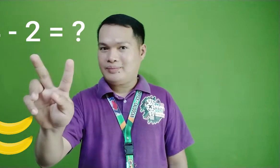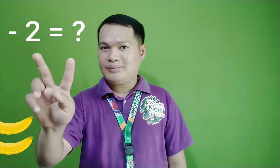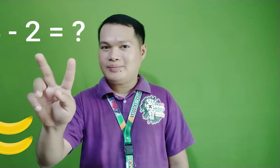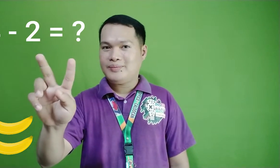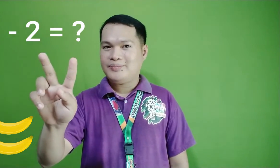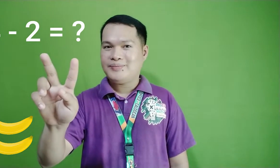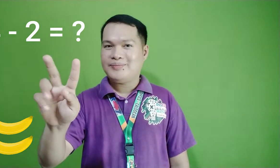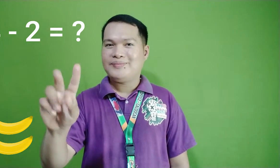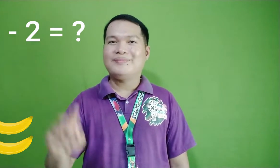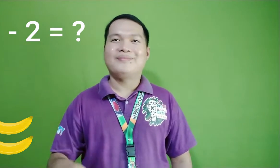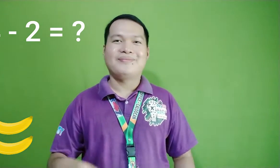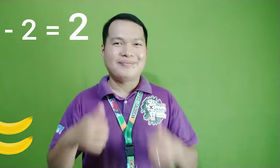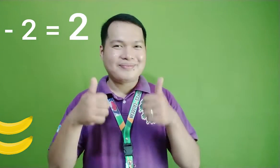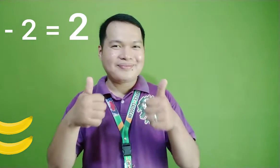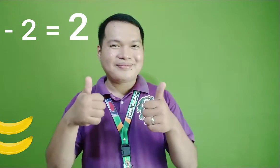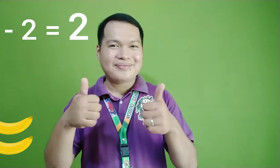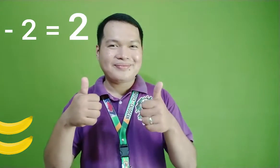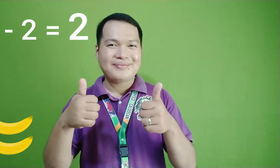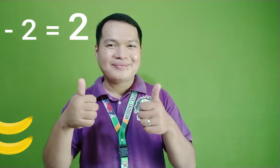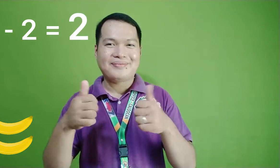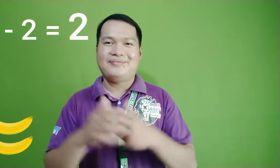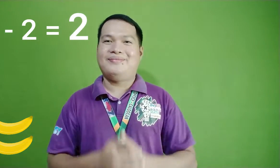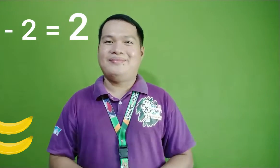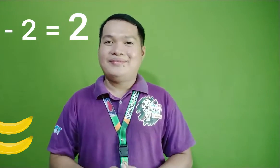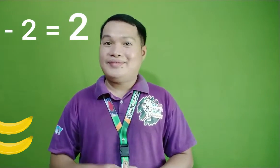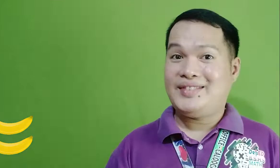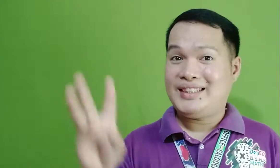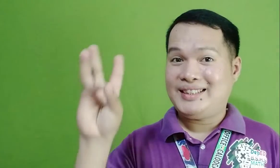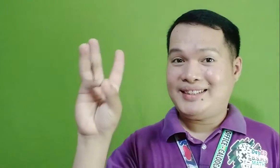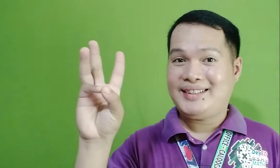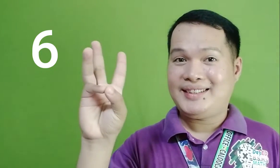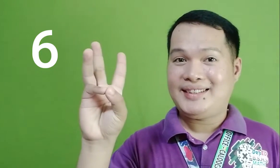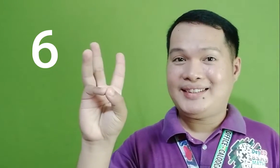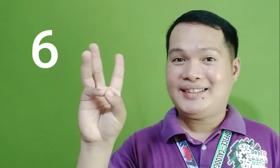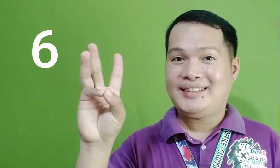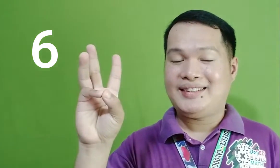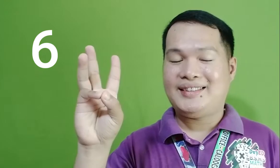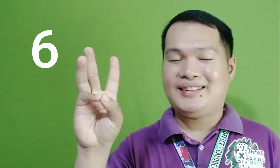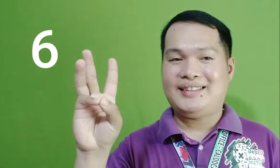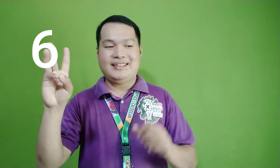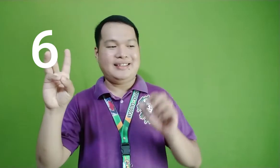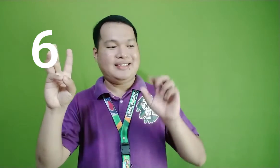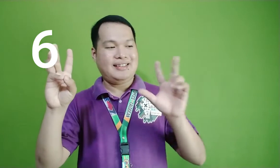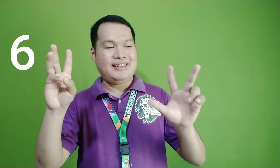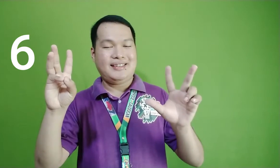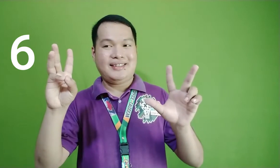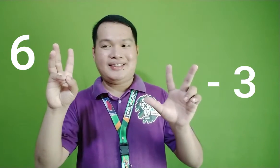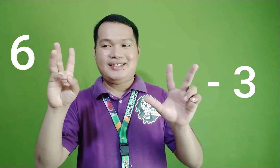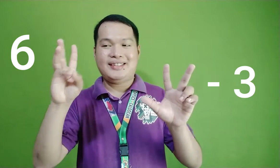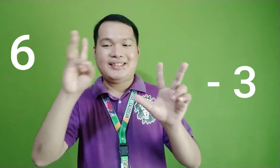Ang natira ay 2. Ayos! Samantalang 6 minus 3